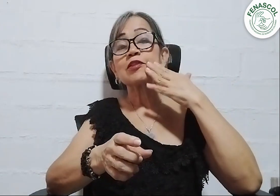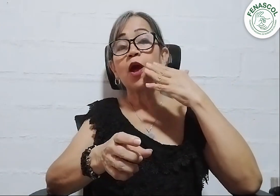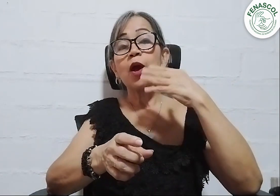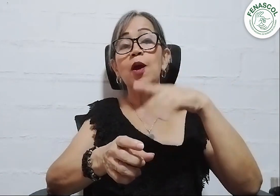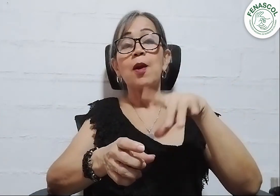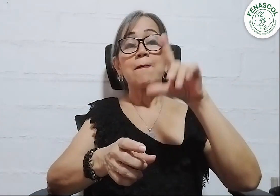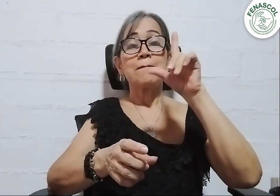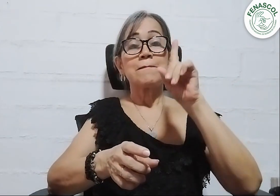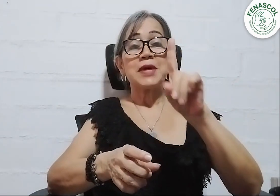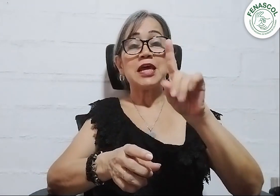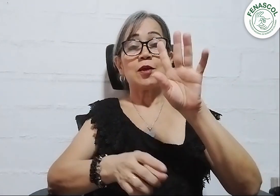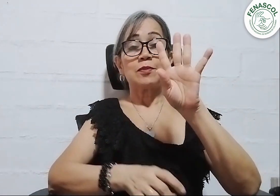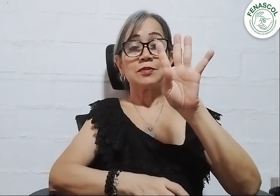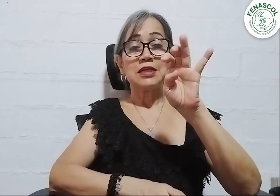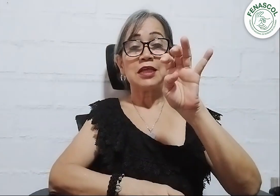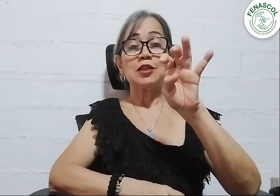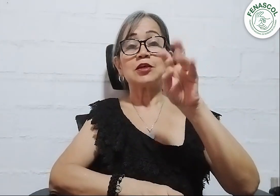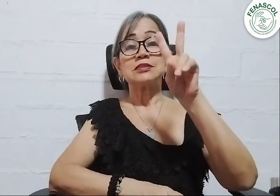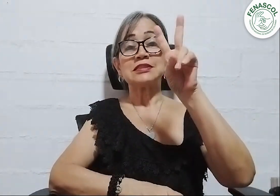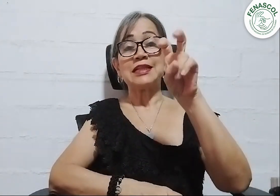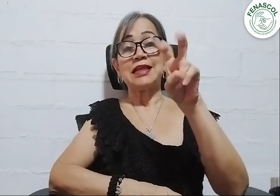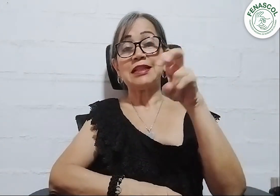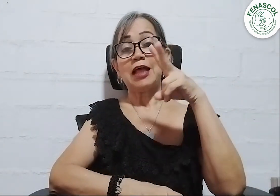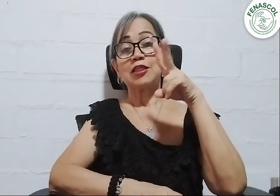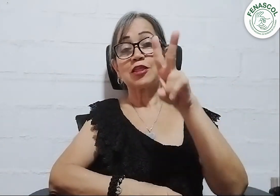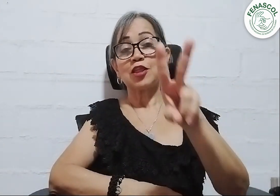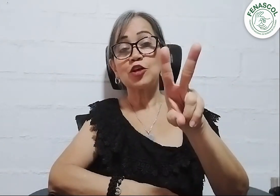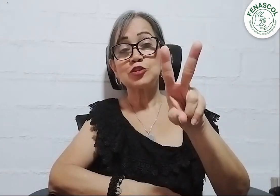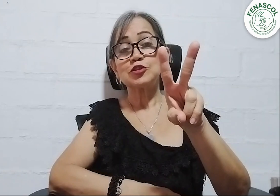desde 1972 hasta la actualidad.